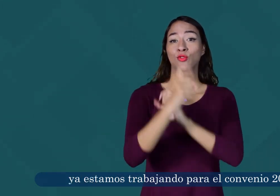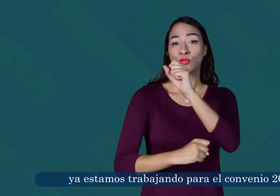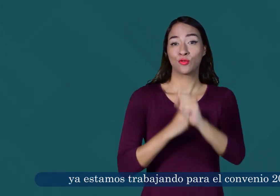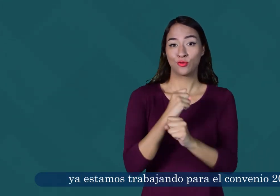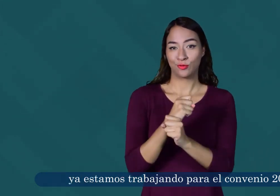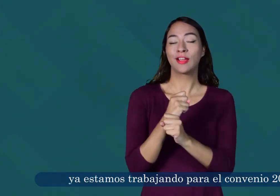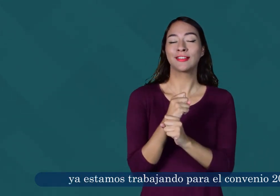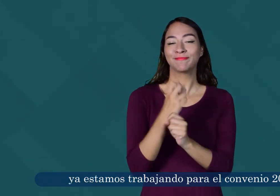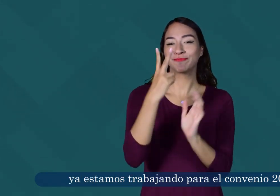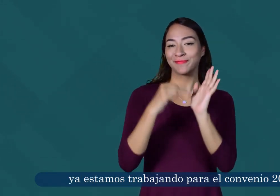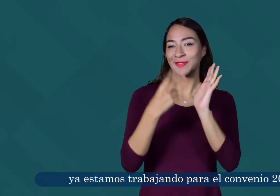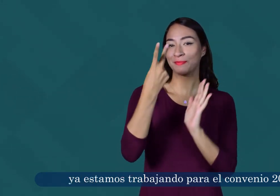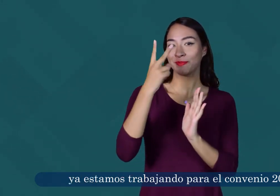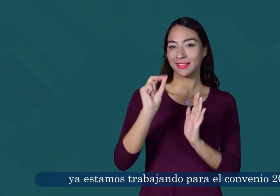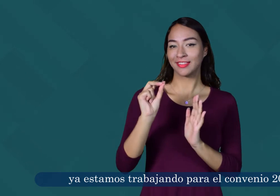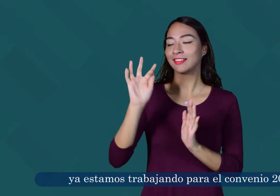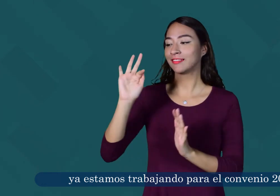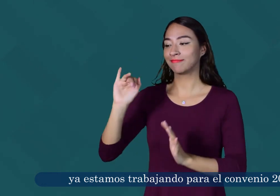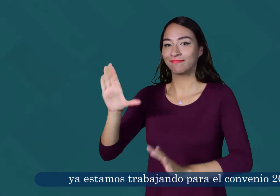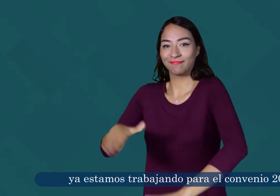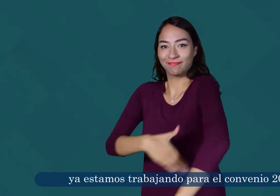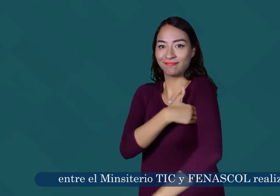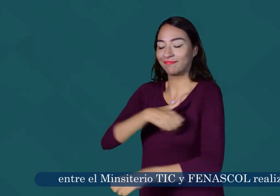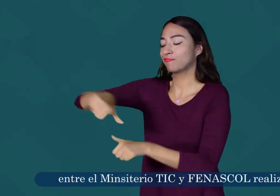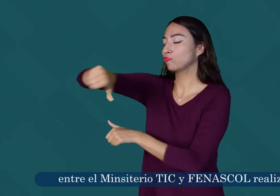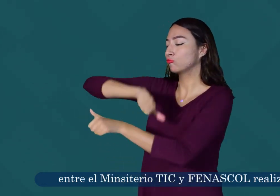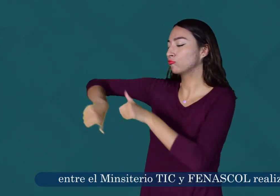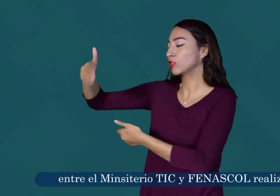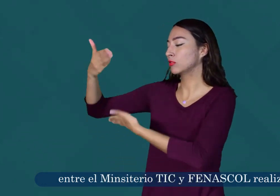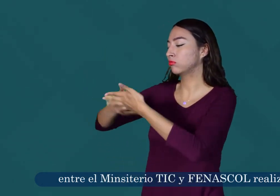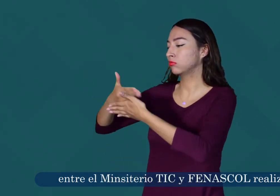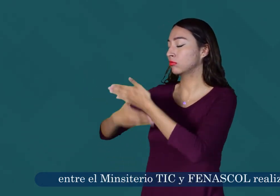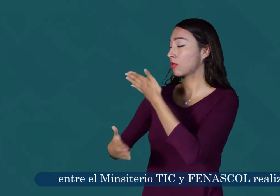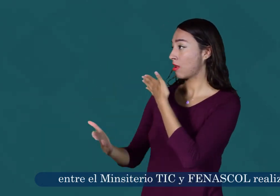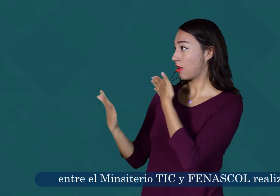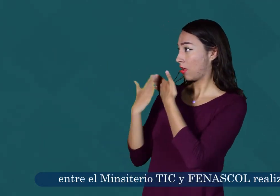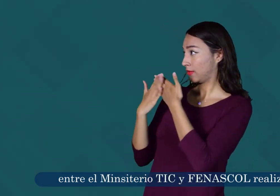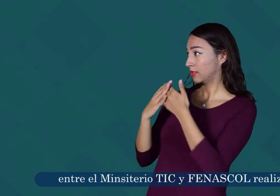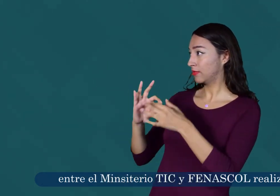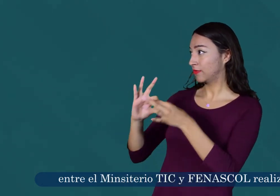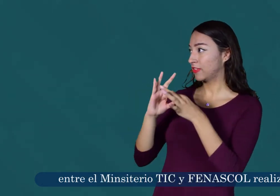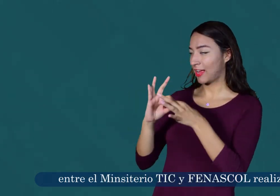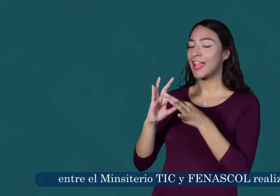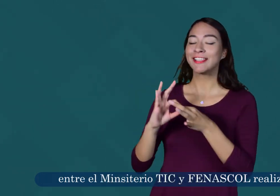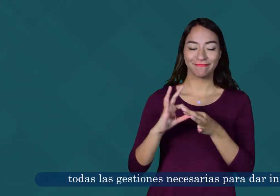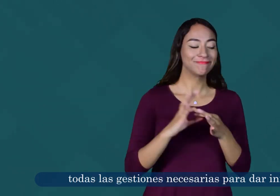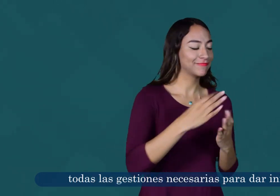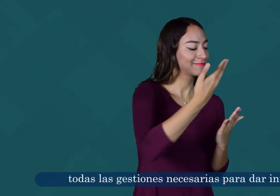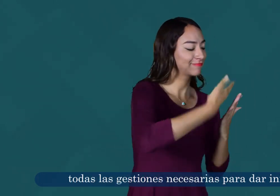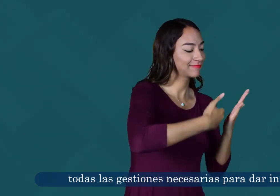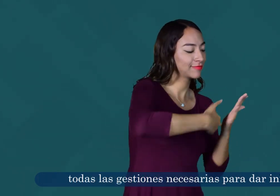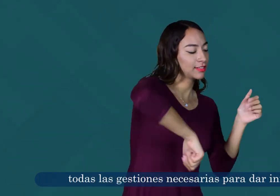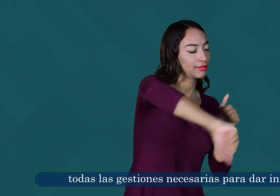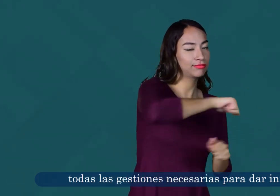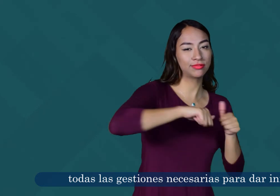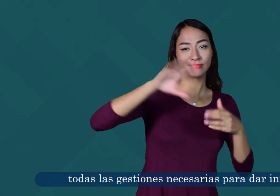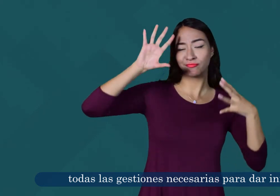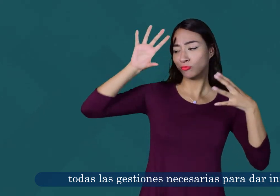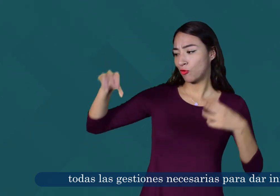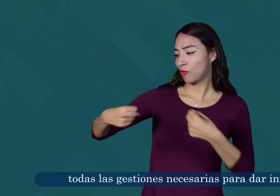estamos trabajando para el convenio 2020 entre el Ministerio TIC y FENASCOL, realizando todas las gestiones necesarias